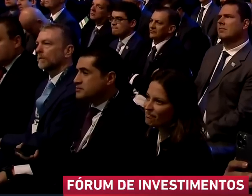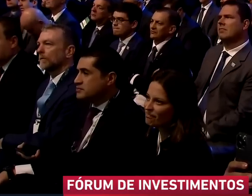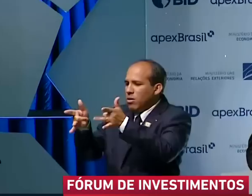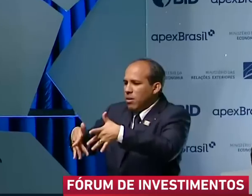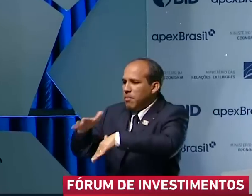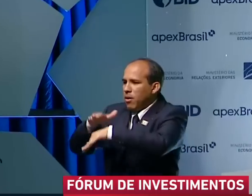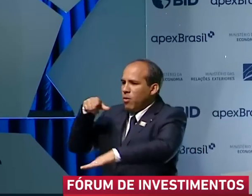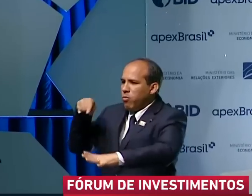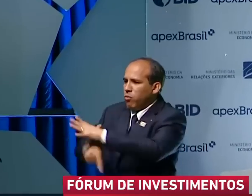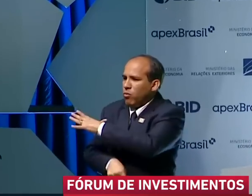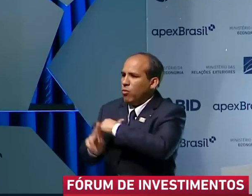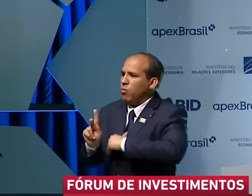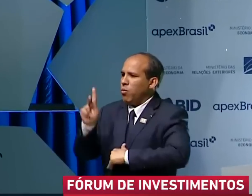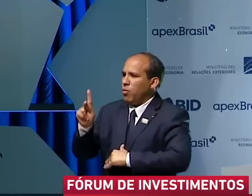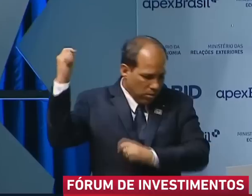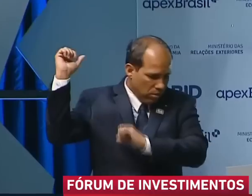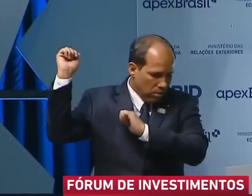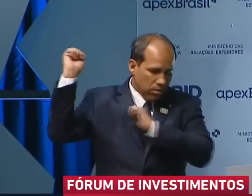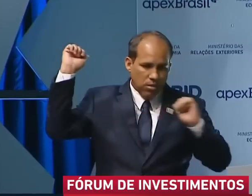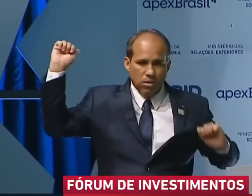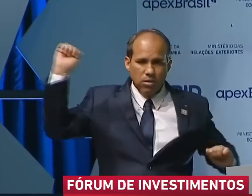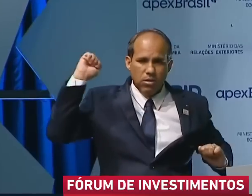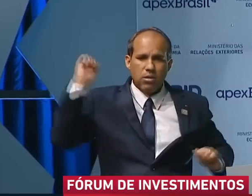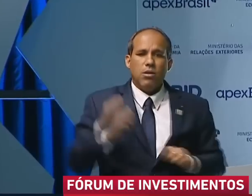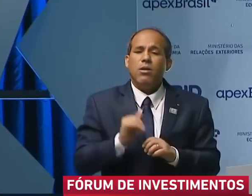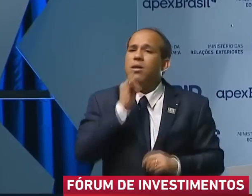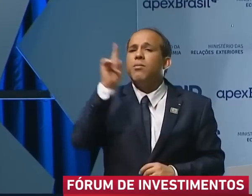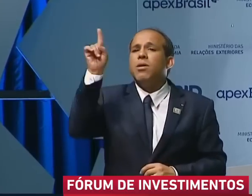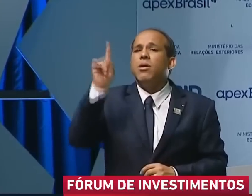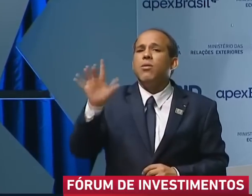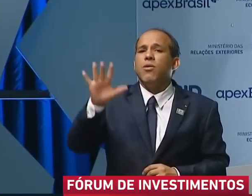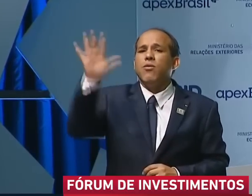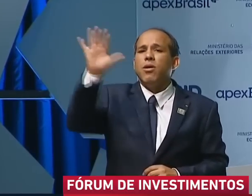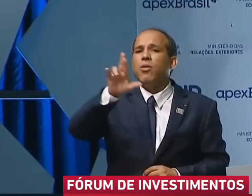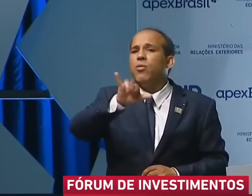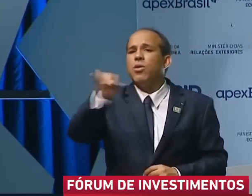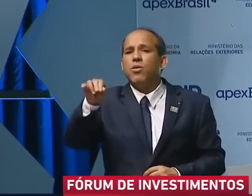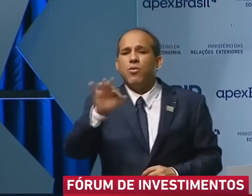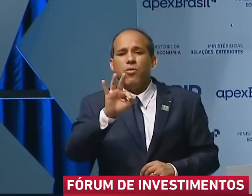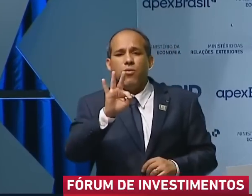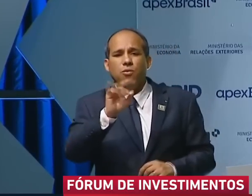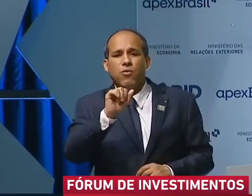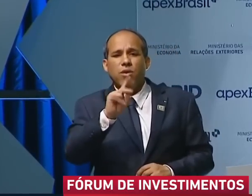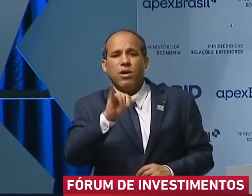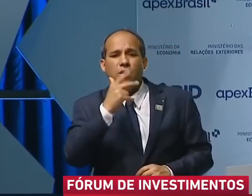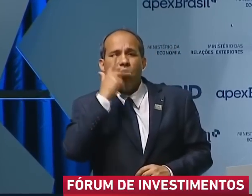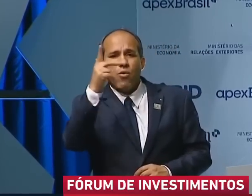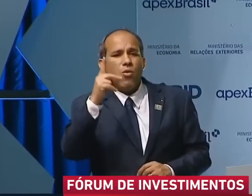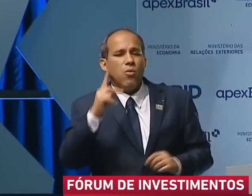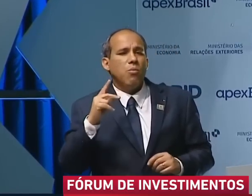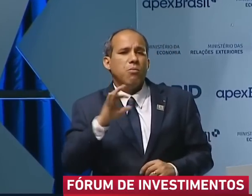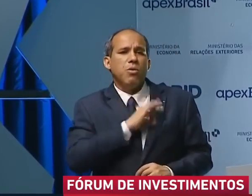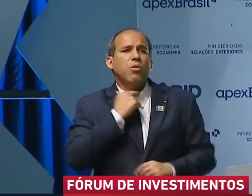e o ministro que hoje preside o TSE. Os morros do Rio, onde o Fachin diz que a polícia não pode entrar, nem sobrevoar